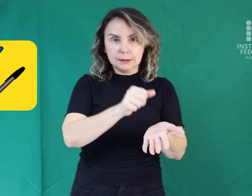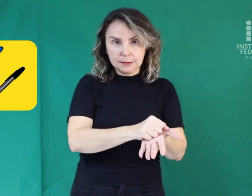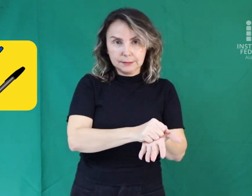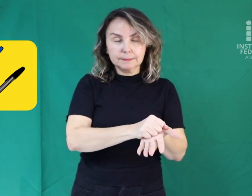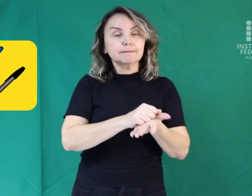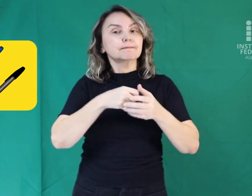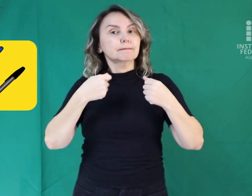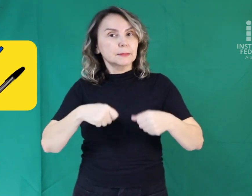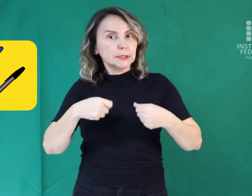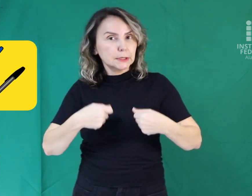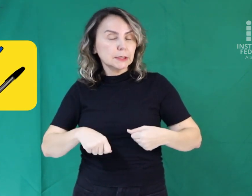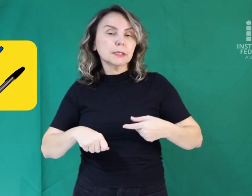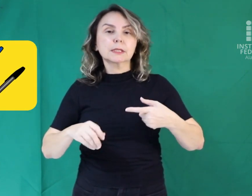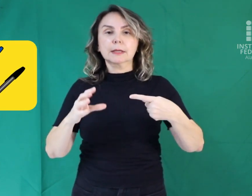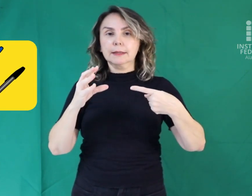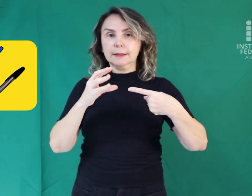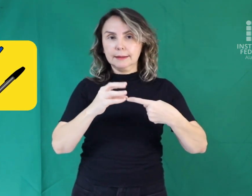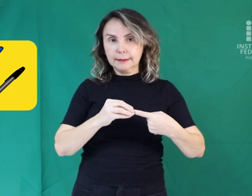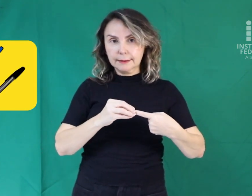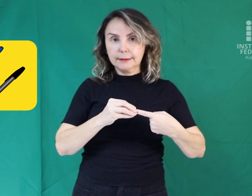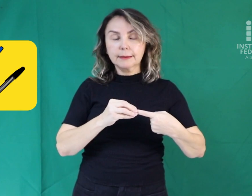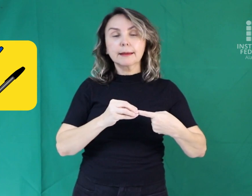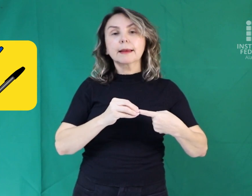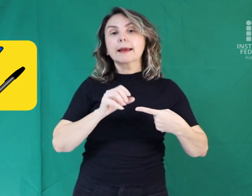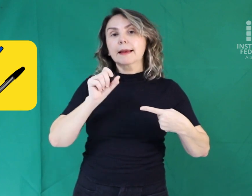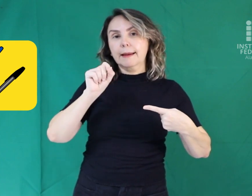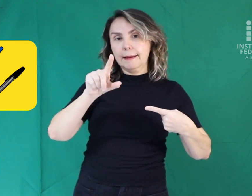ou preta, fabricada em material transparente,